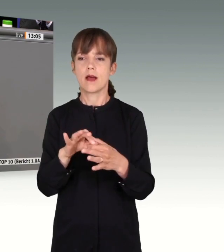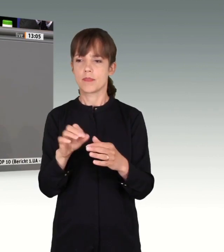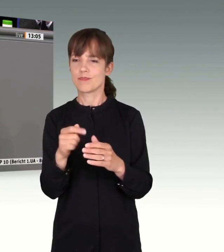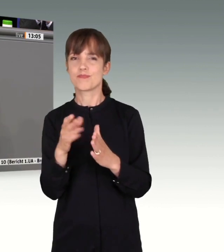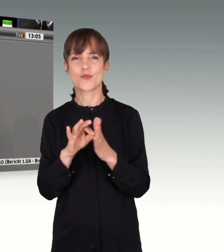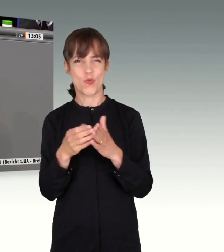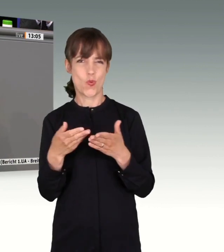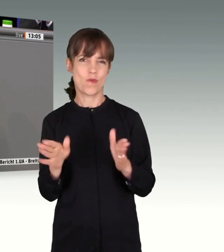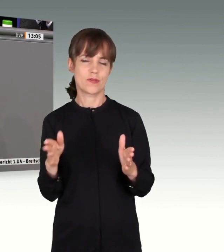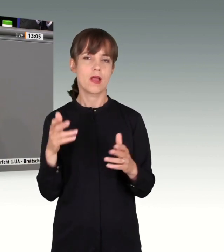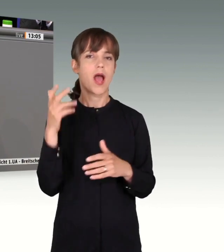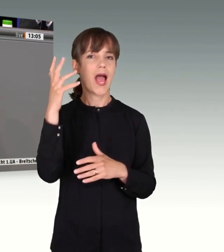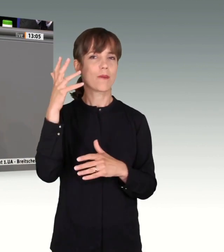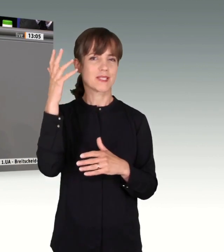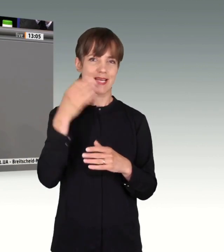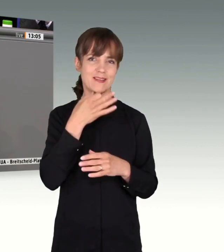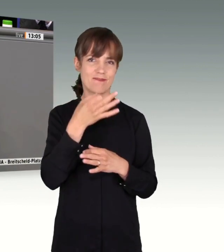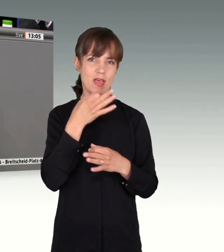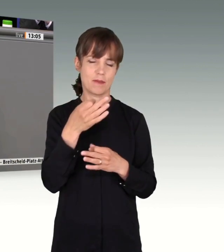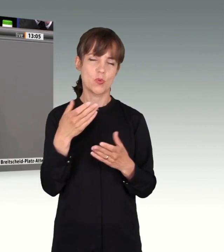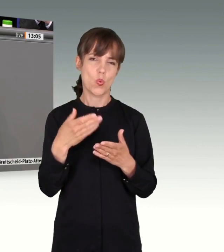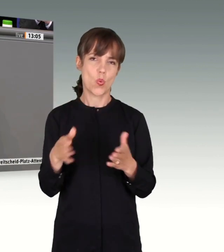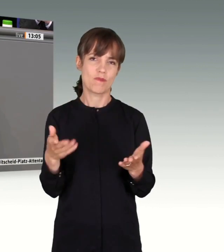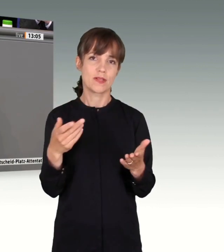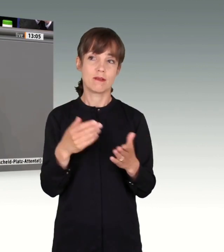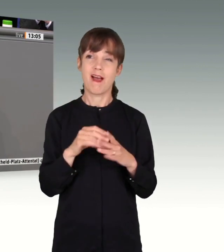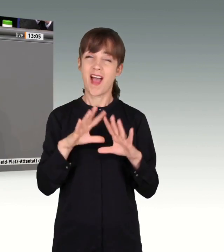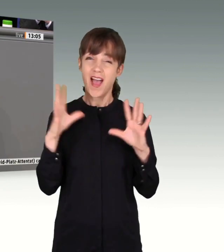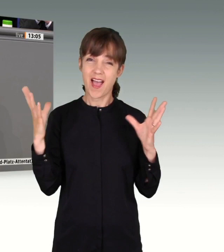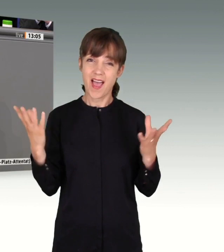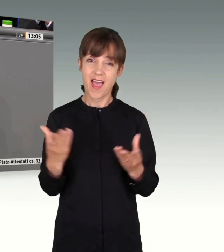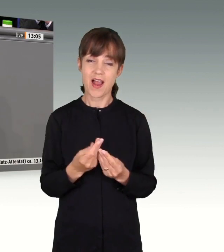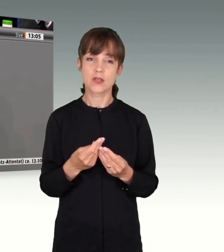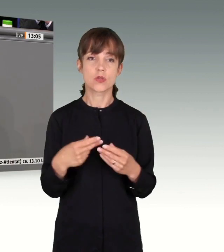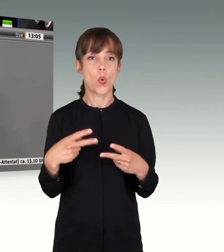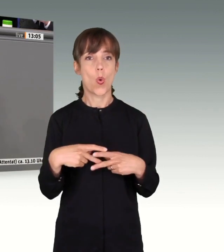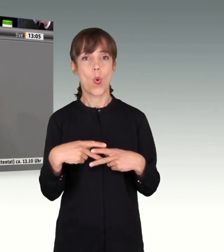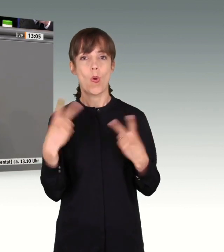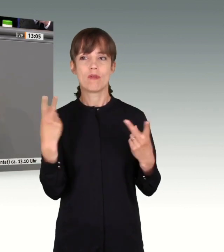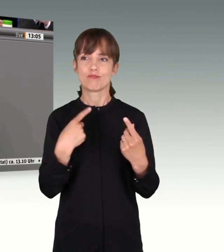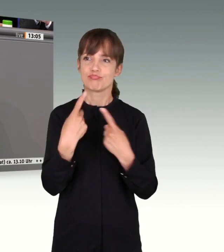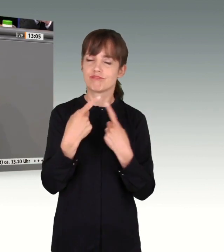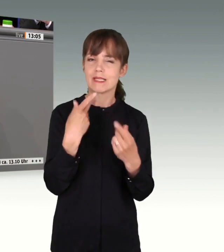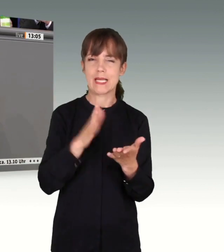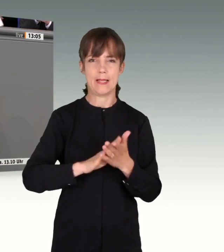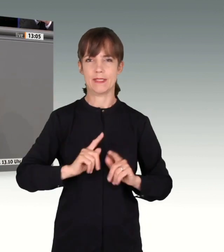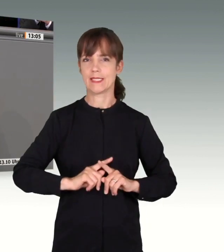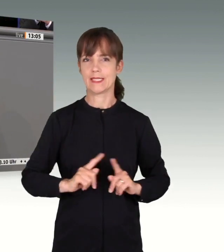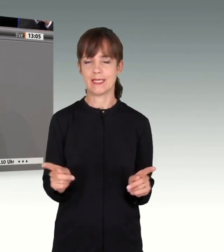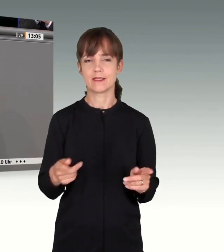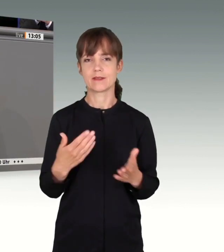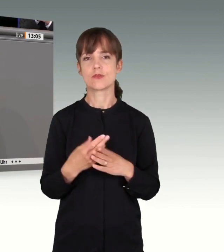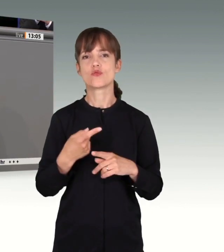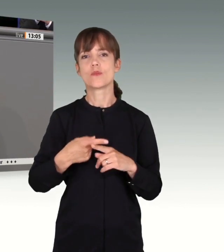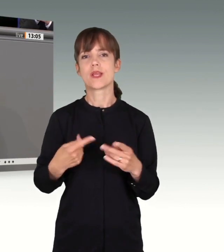offen angesprochen worden. Nicht alles haben wir im Lichte der Öffentlichkeit auch besprechen können. Das hat teilweise